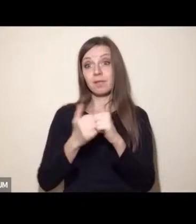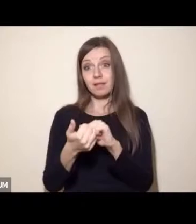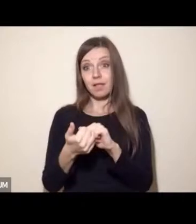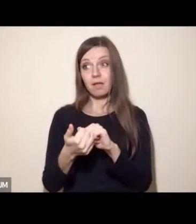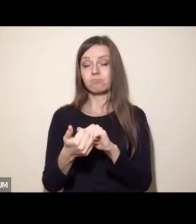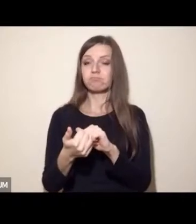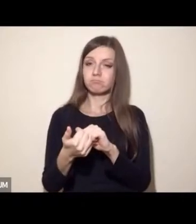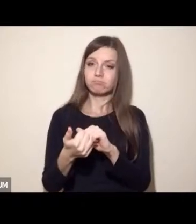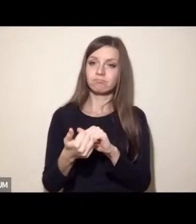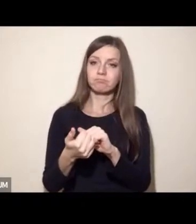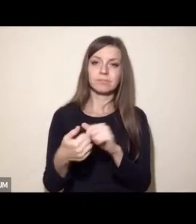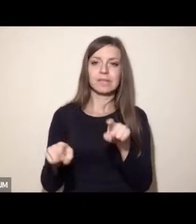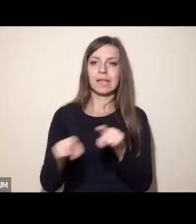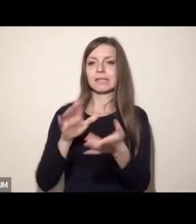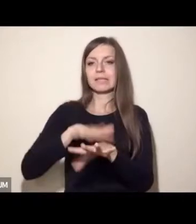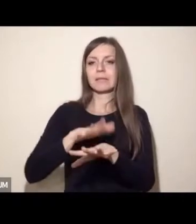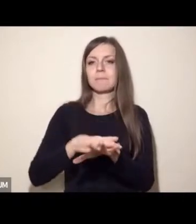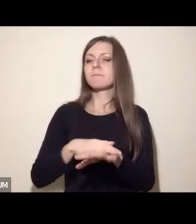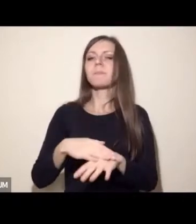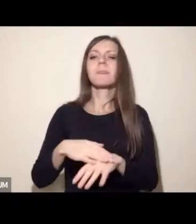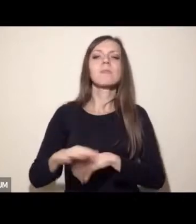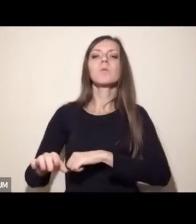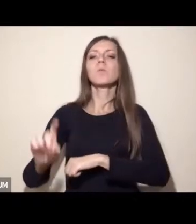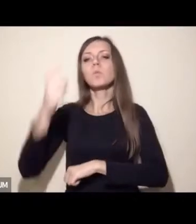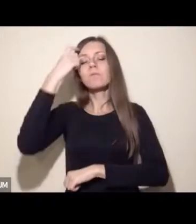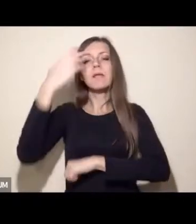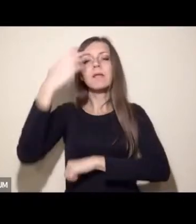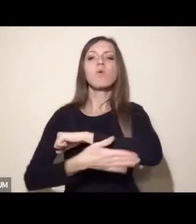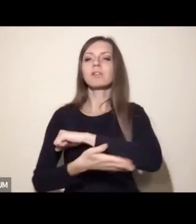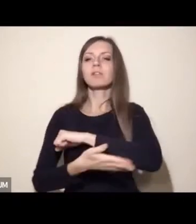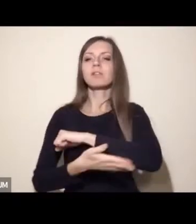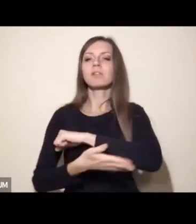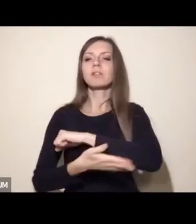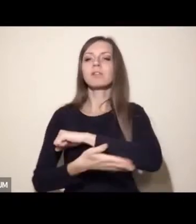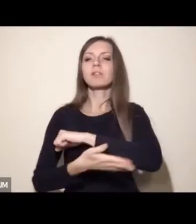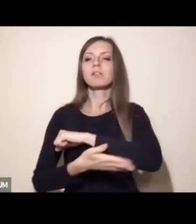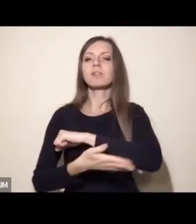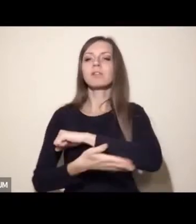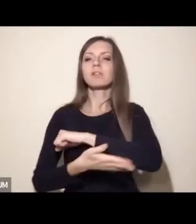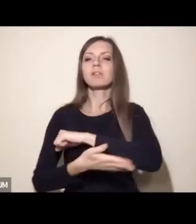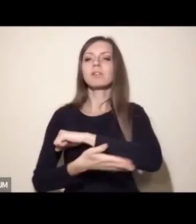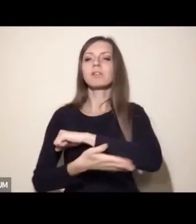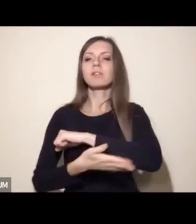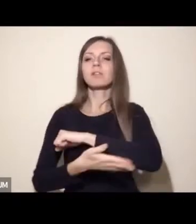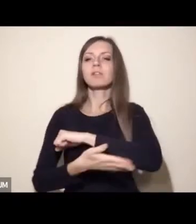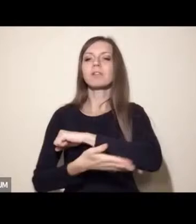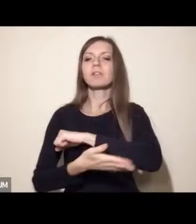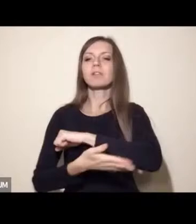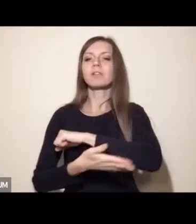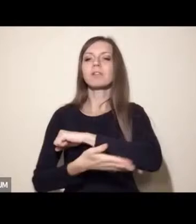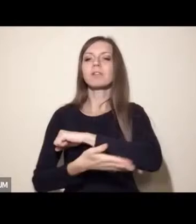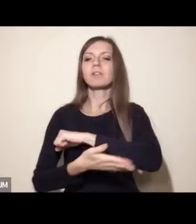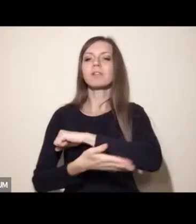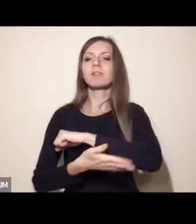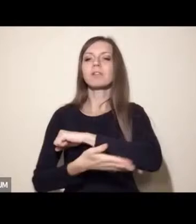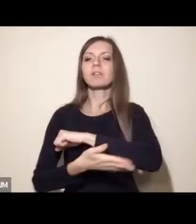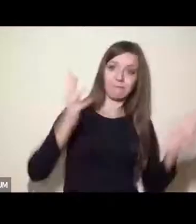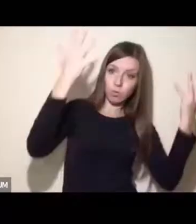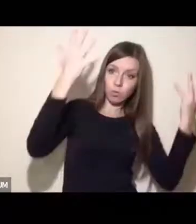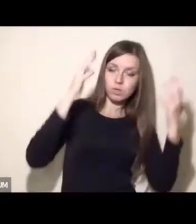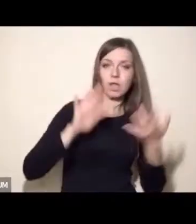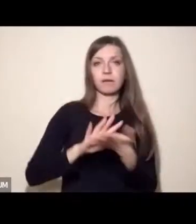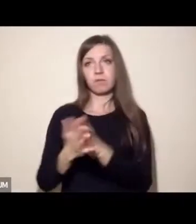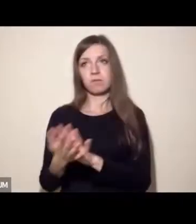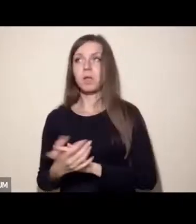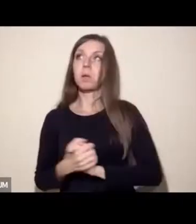ustrojowy. I podstawowym pytaniem jest nie tyle, czy wprowadzać reform czy rewolucji, bo nie mamy